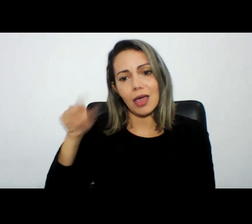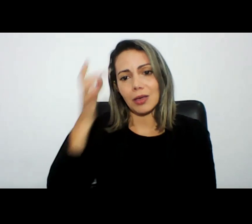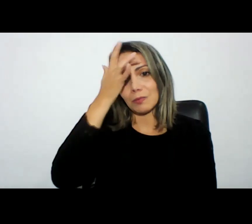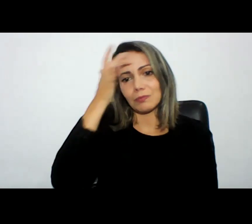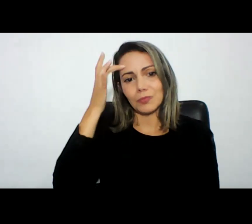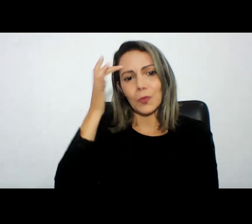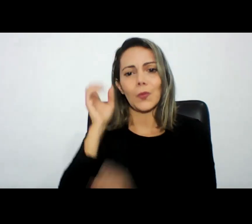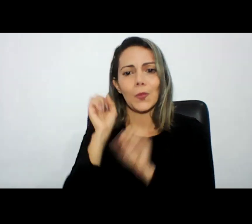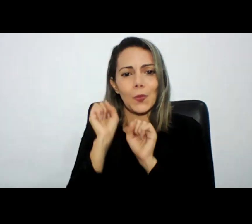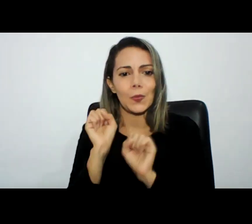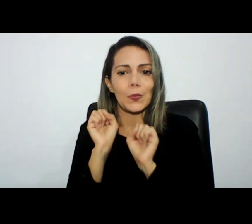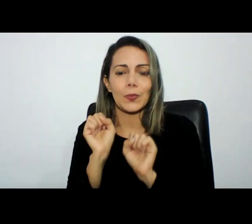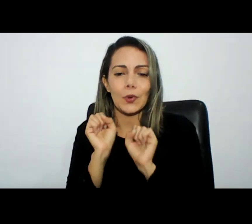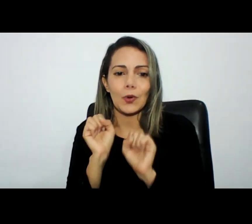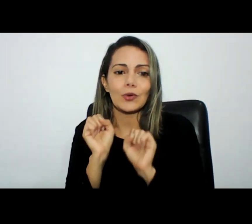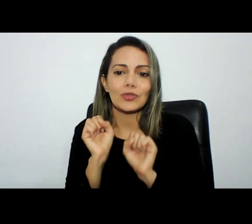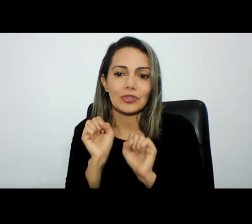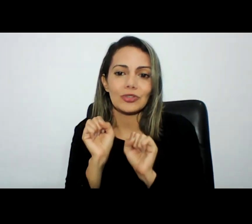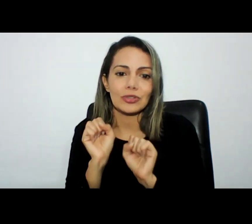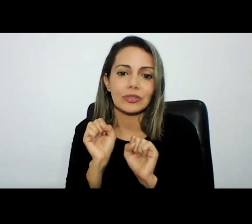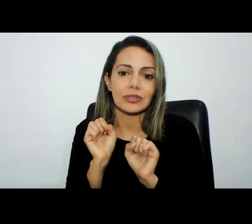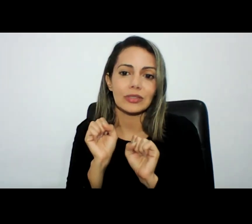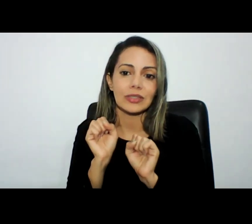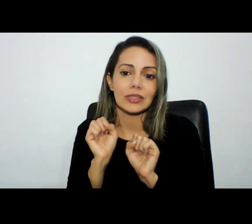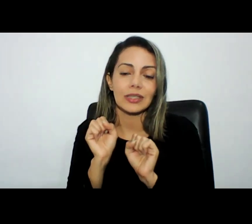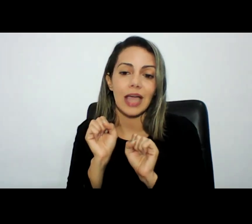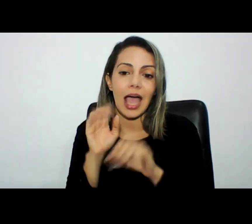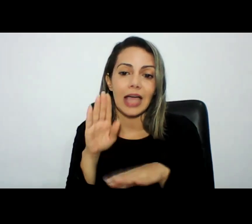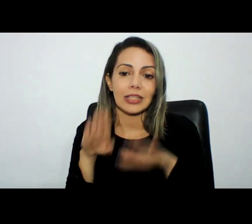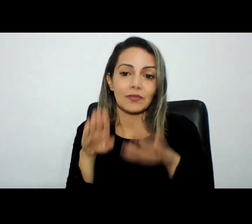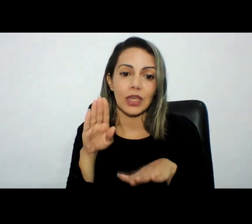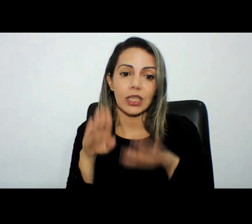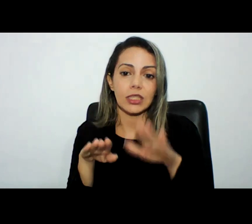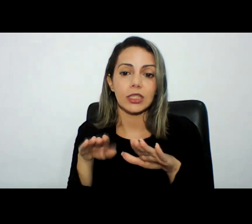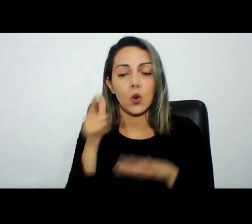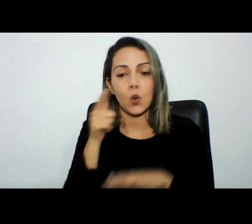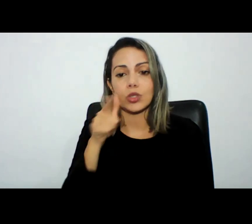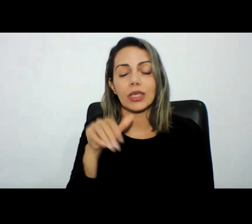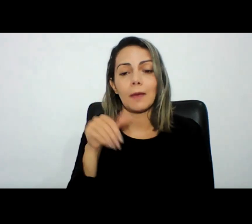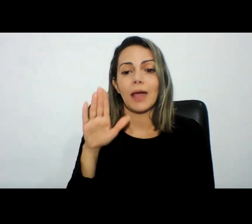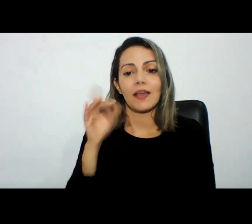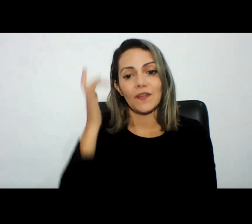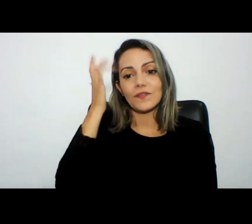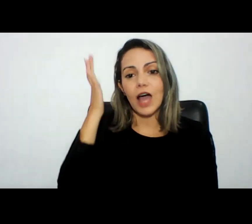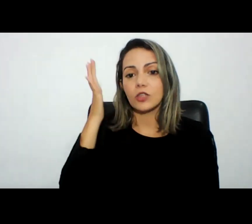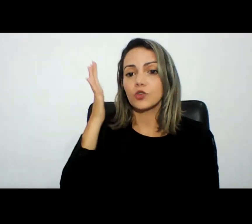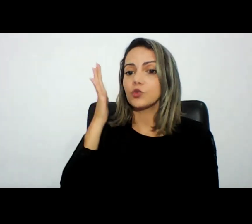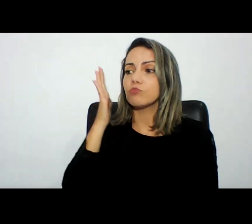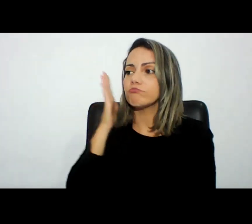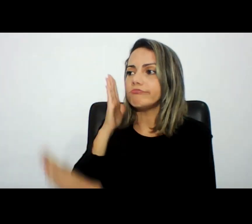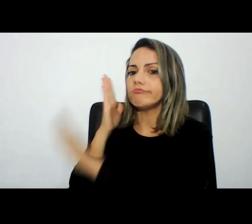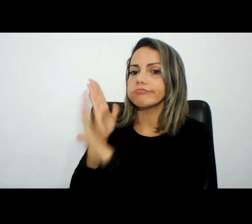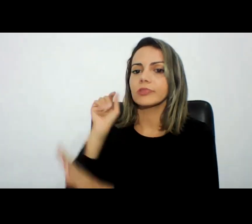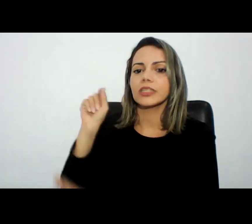o acautelamento dessa evidência que vai nos permitir com mais facilidade chegar no autor daquele fato só que por uma